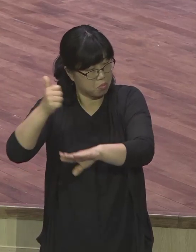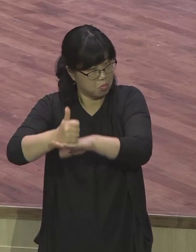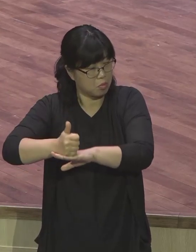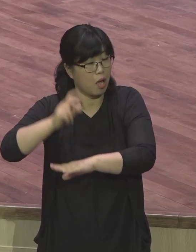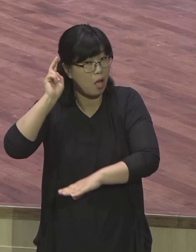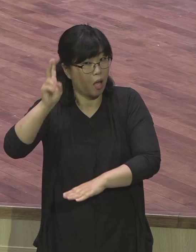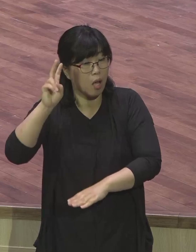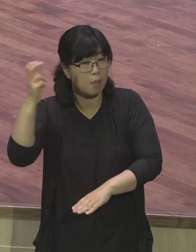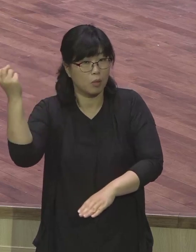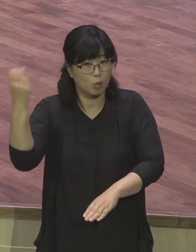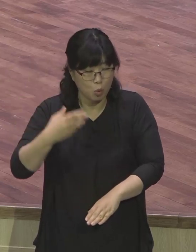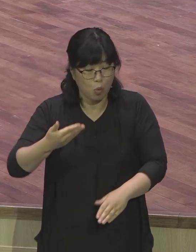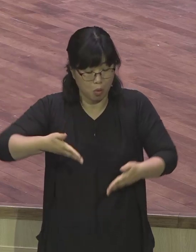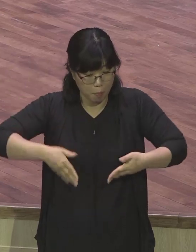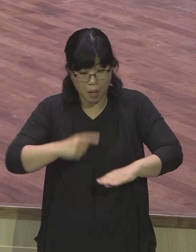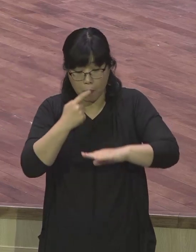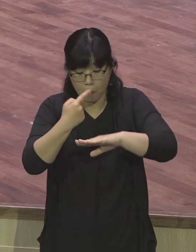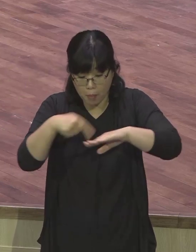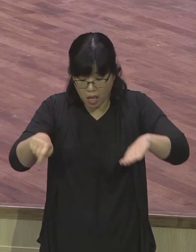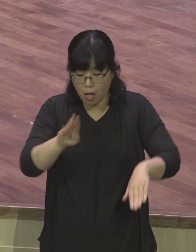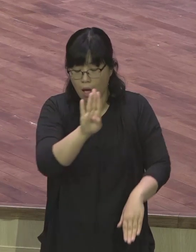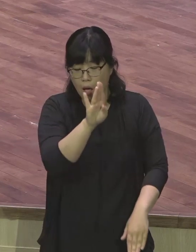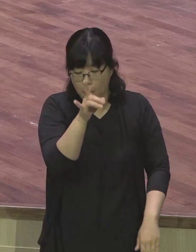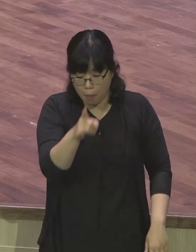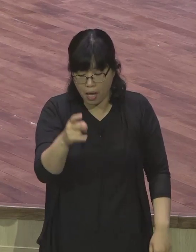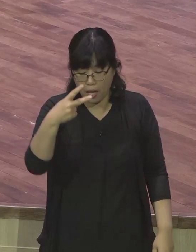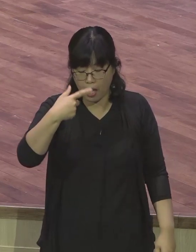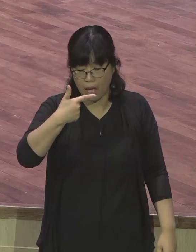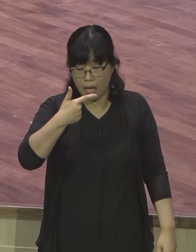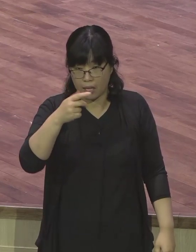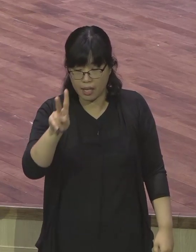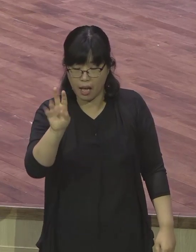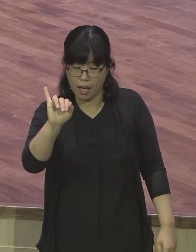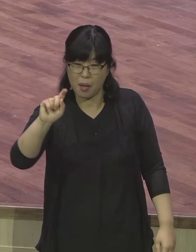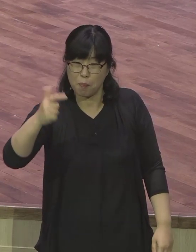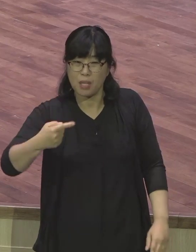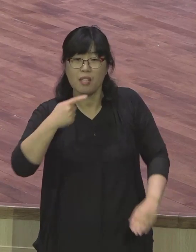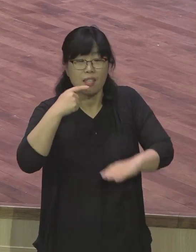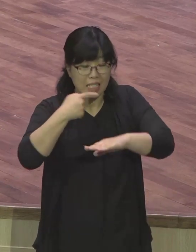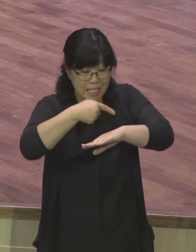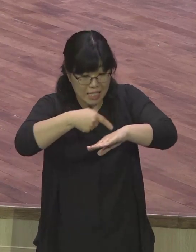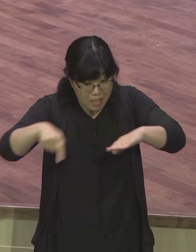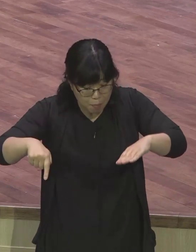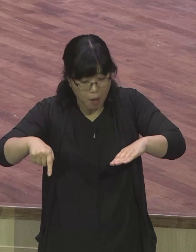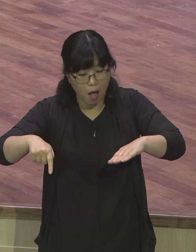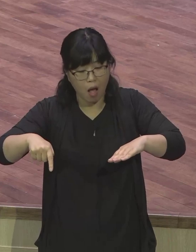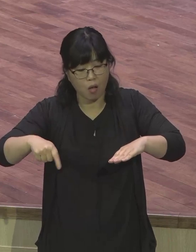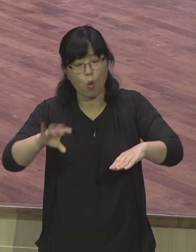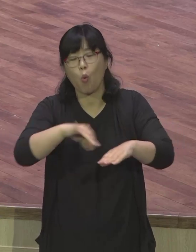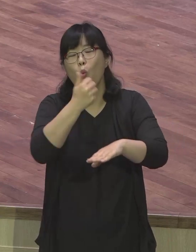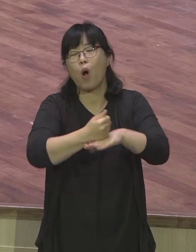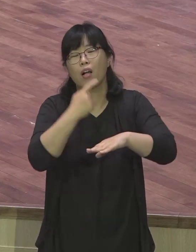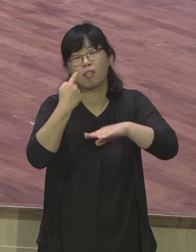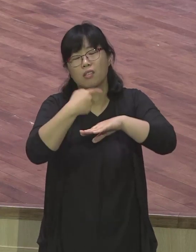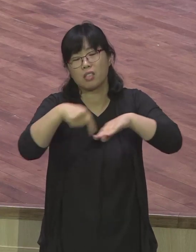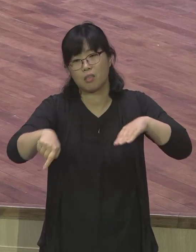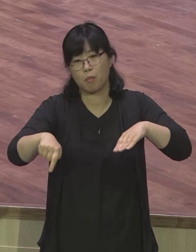왕족의 혈통인이었다는 것을 말하고 있고요 또 많은 학문을 배운 사람이었고 노마 시민권까지 가지고 있었던